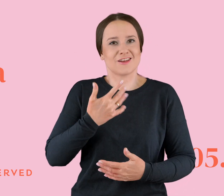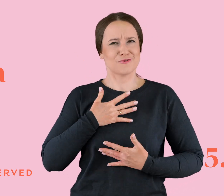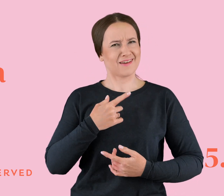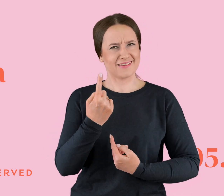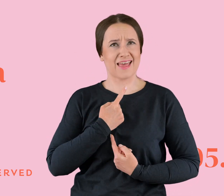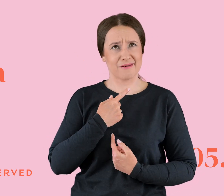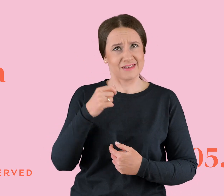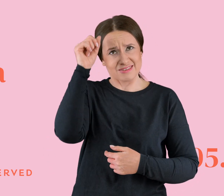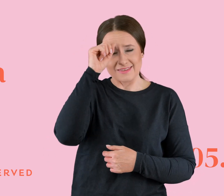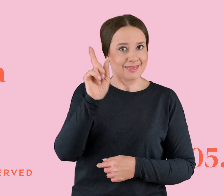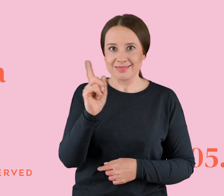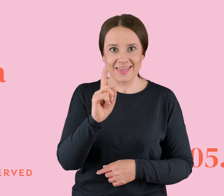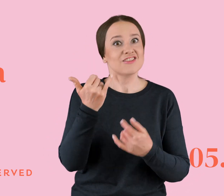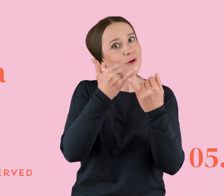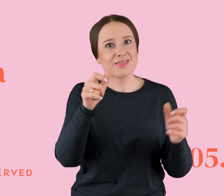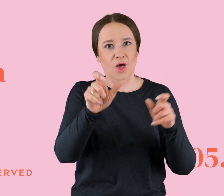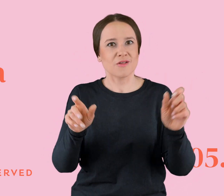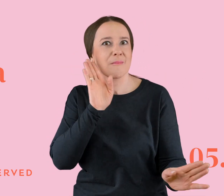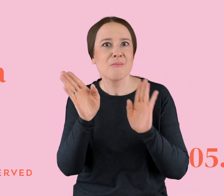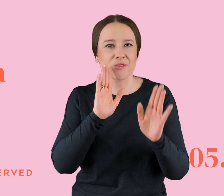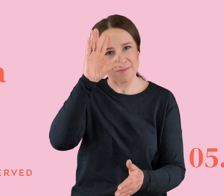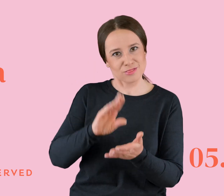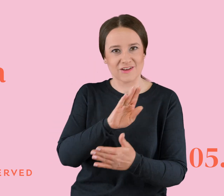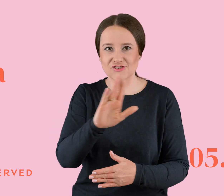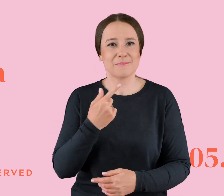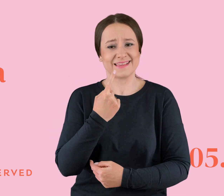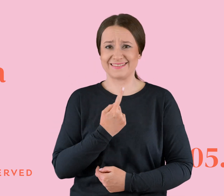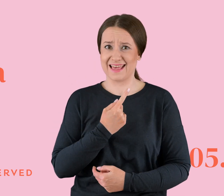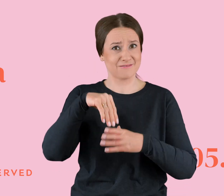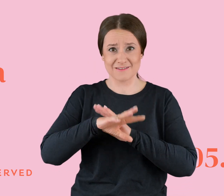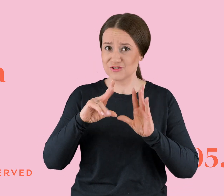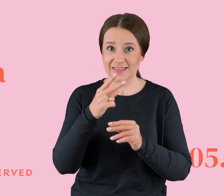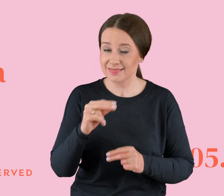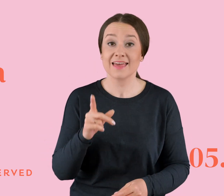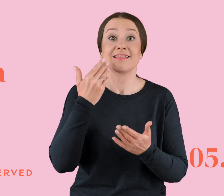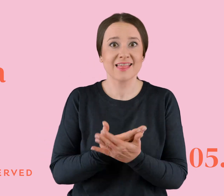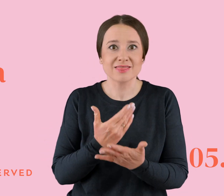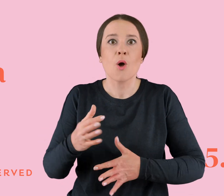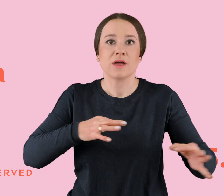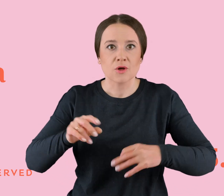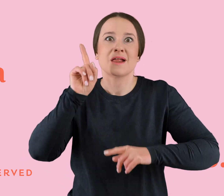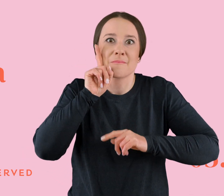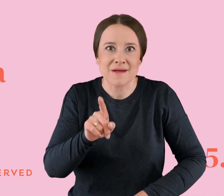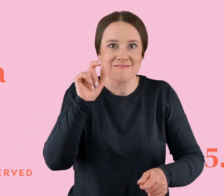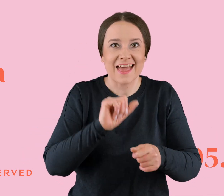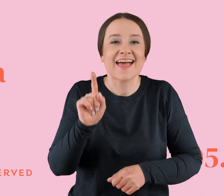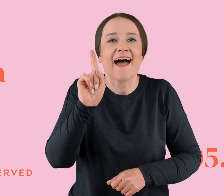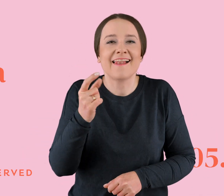inni też mają podobne doświadczenia. I że no nie jesteśmy sami w tym wszystkim. Dlatego te historie są prawdziwe, ale ja je delikatnie zmieniam, no bo